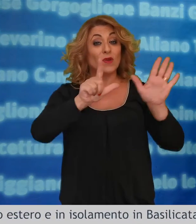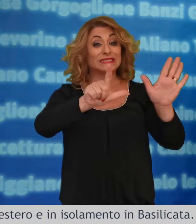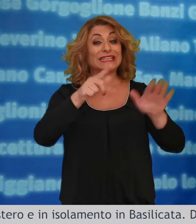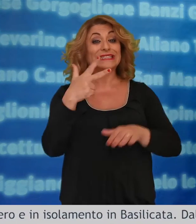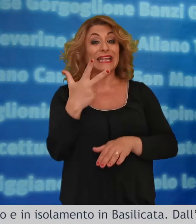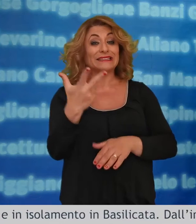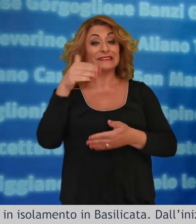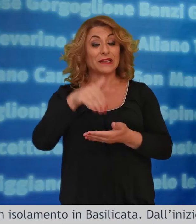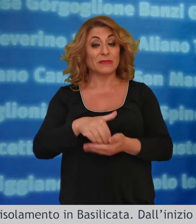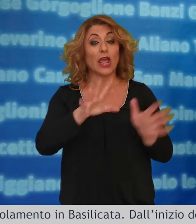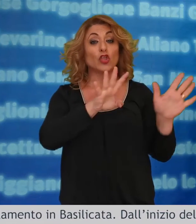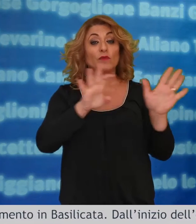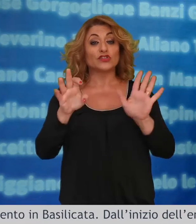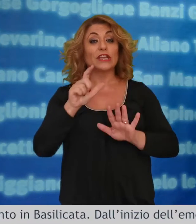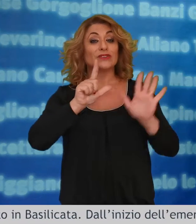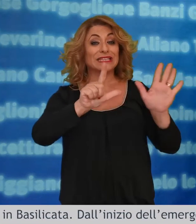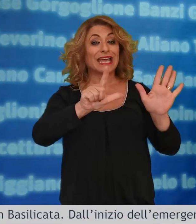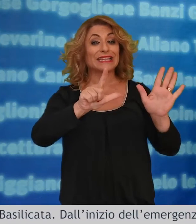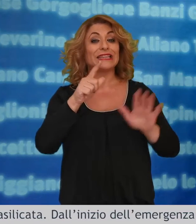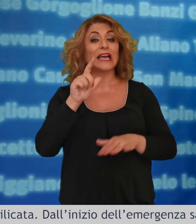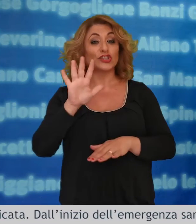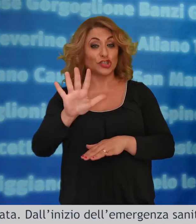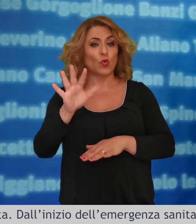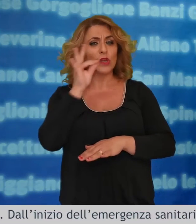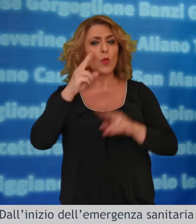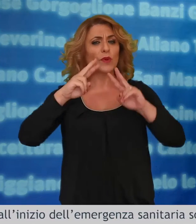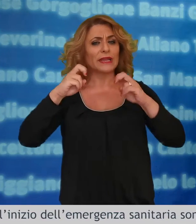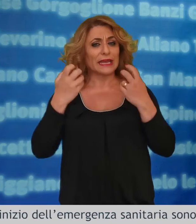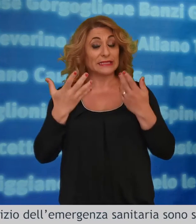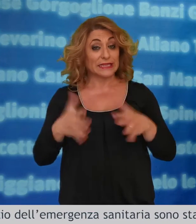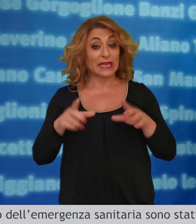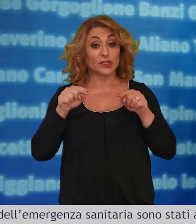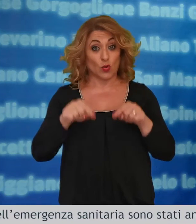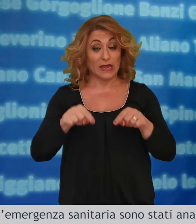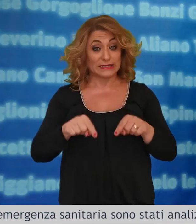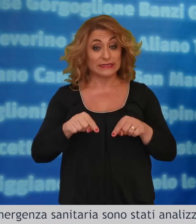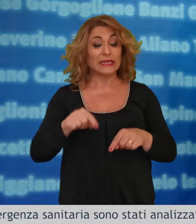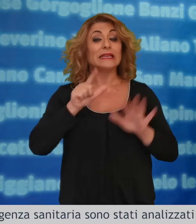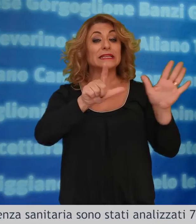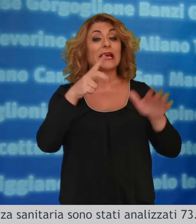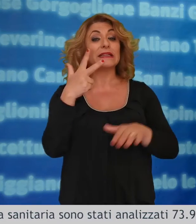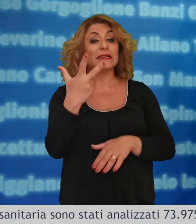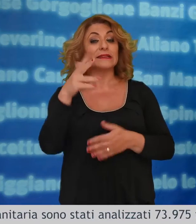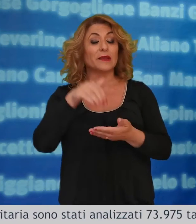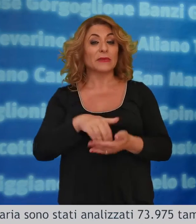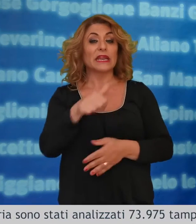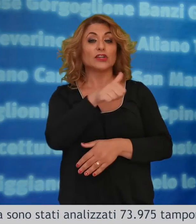analizzati 73 mila 975 tamponi di cui 73 mila 142